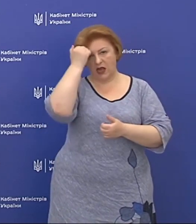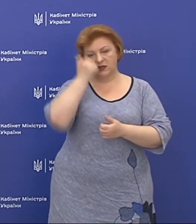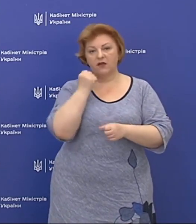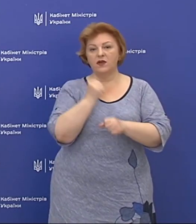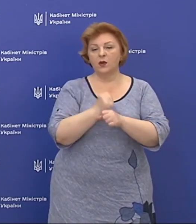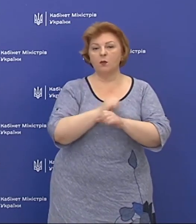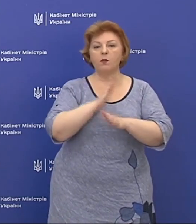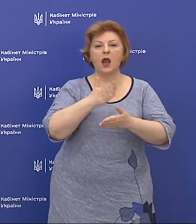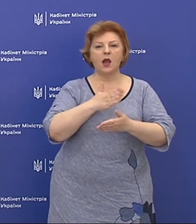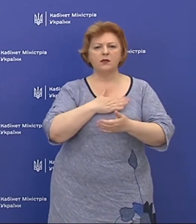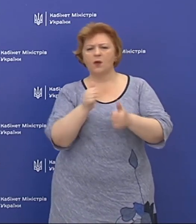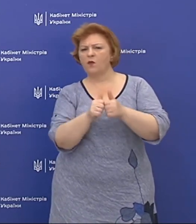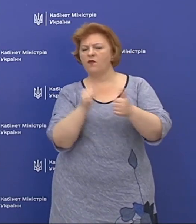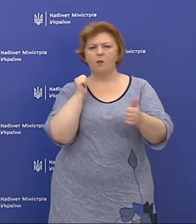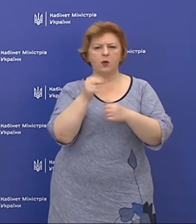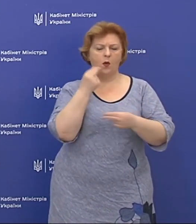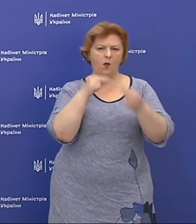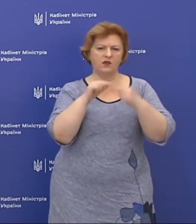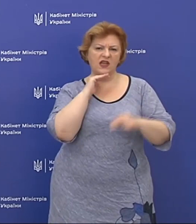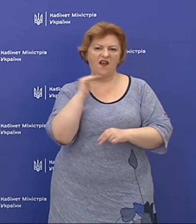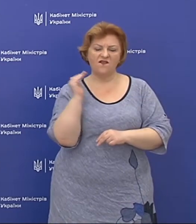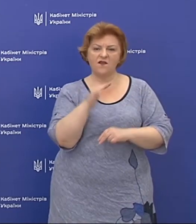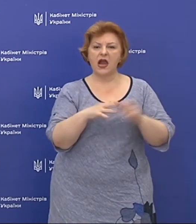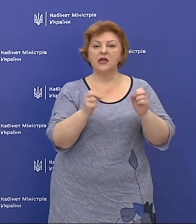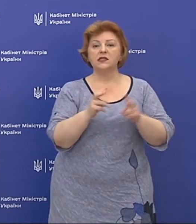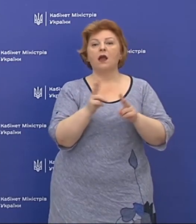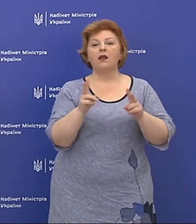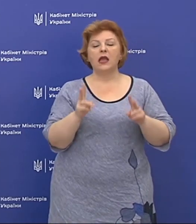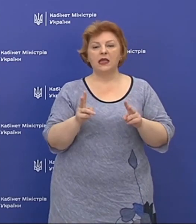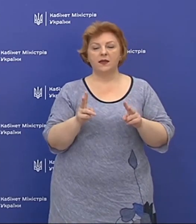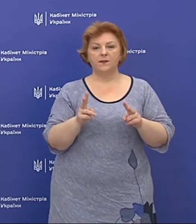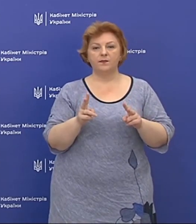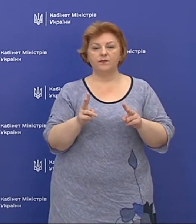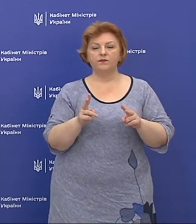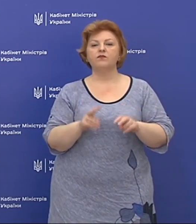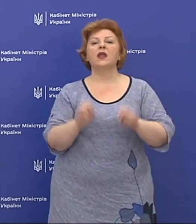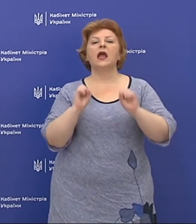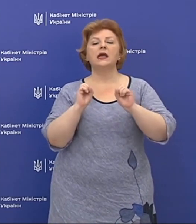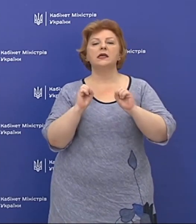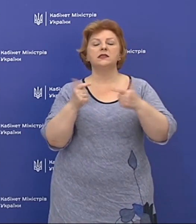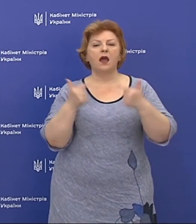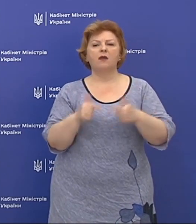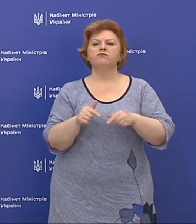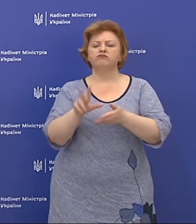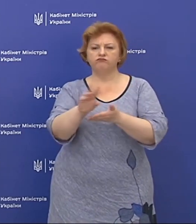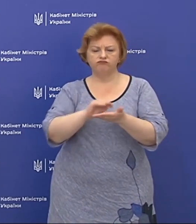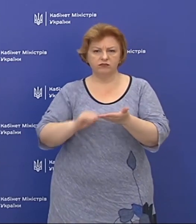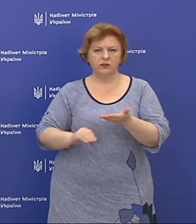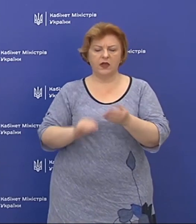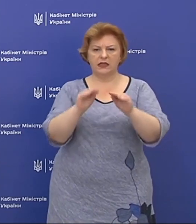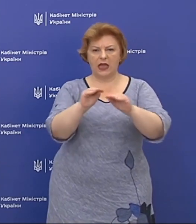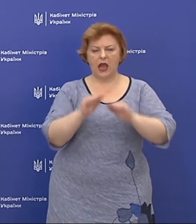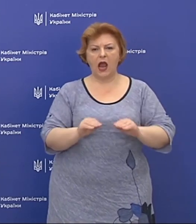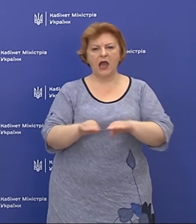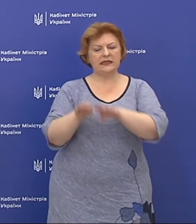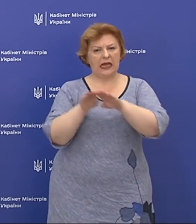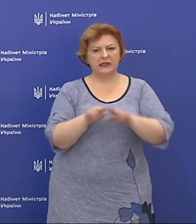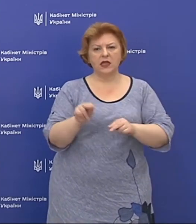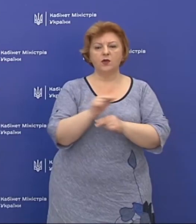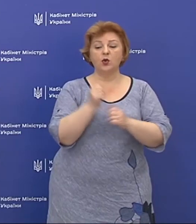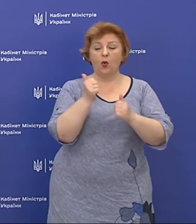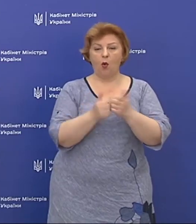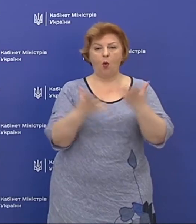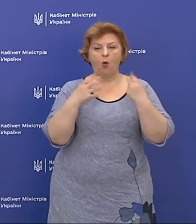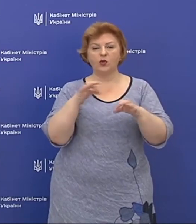роботи наших провідних ахівців, які складали стандарти лікування, які кожного дня консультують